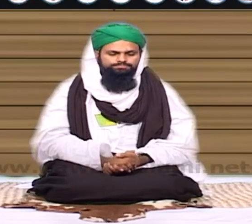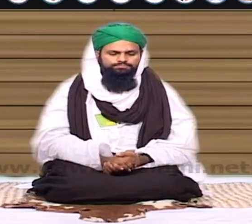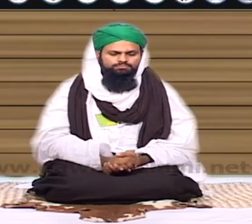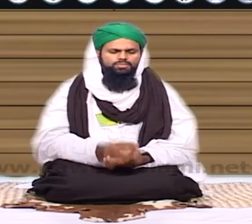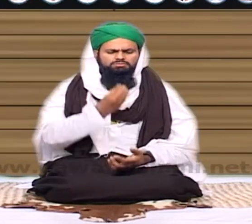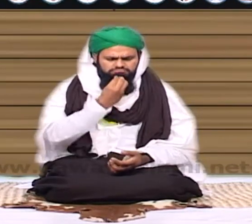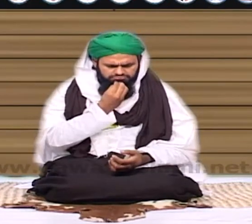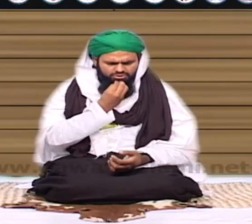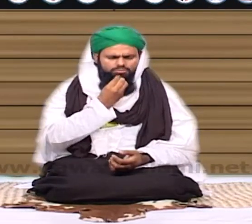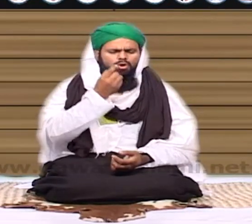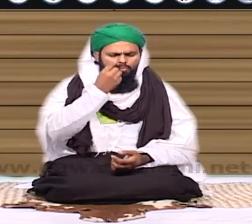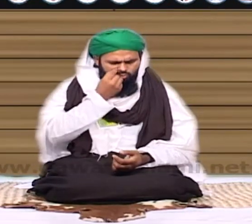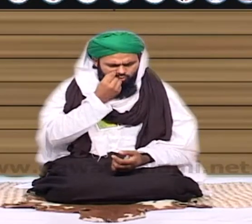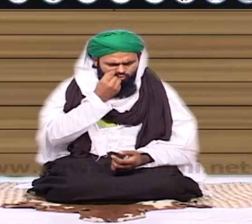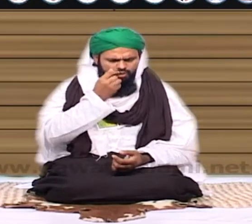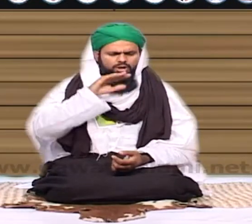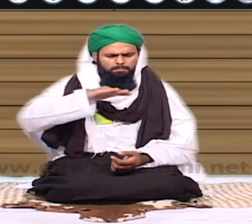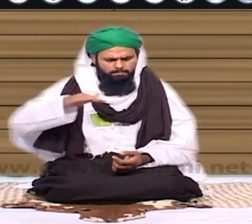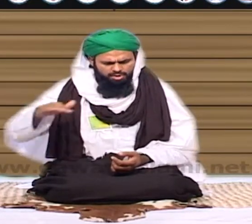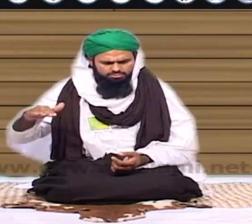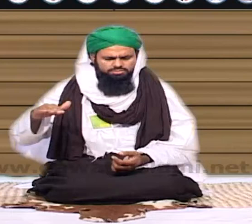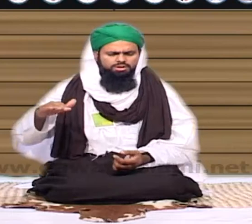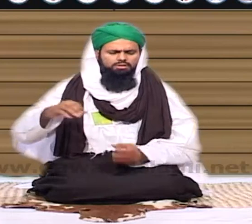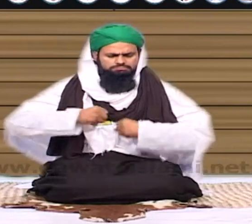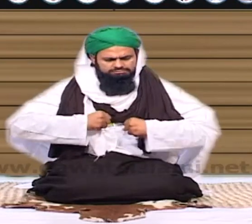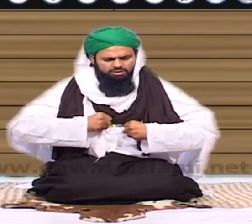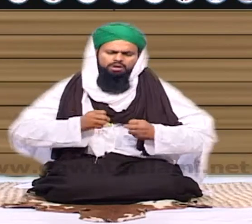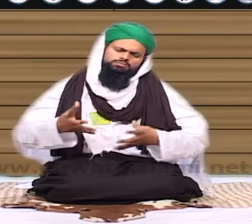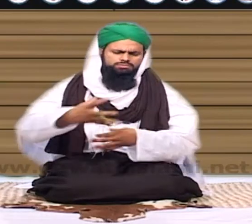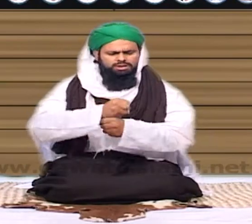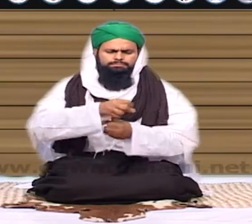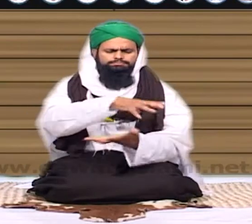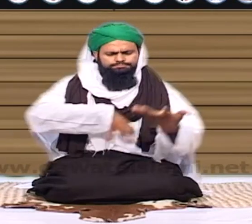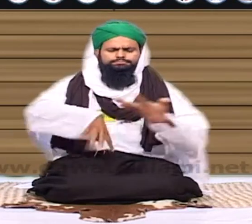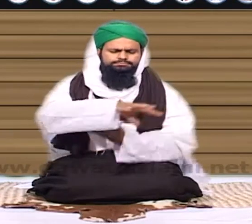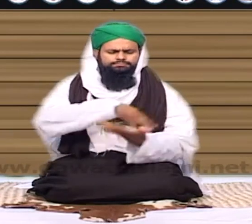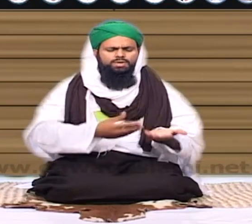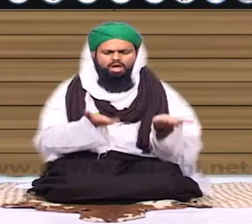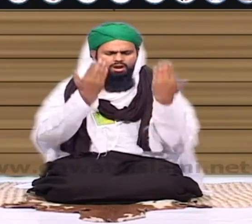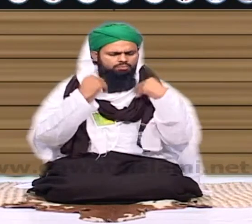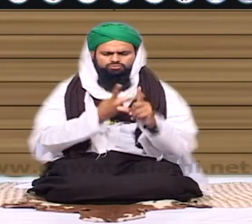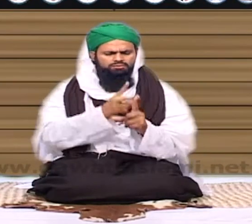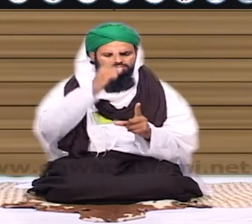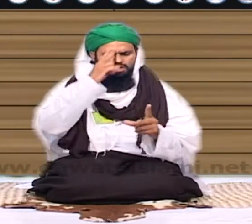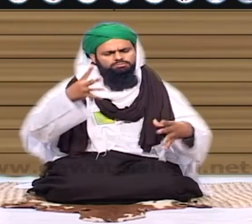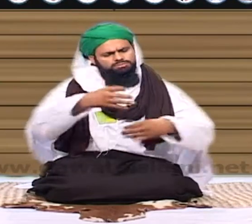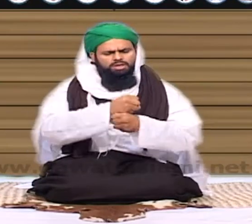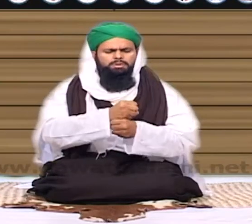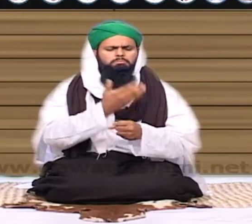اور نیکی کا راستہ اختیار جوان بھی آتے ہیں عمر رسیدہ بزرگ بھی آتے ہیں بچے بھی آتے ہیں سب کے لئے دعوت